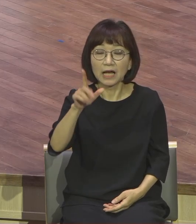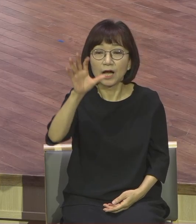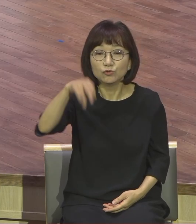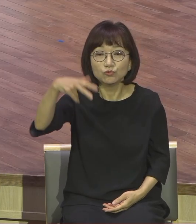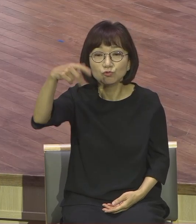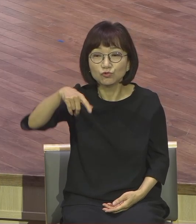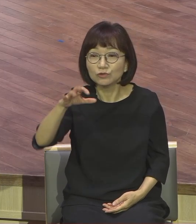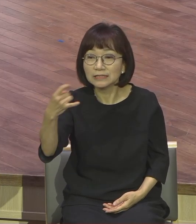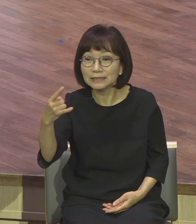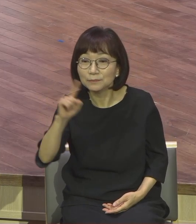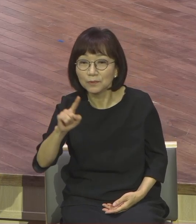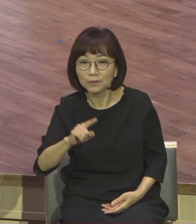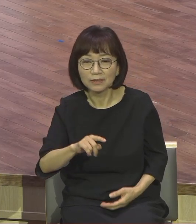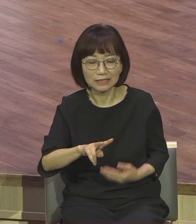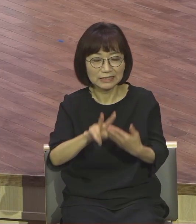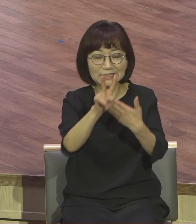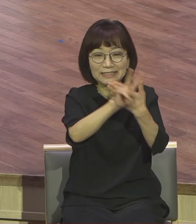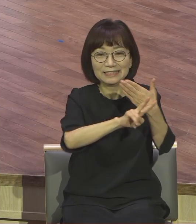사두개파들 영적인 거 인정 안 합니다.